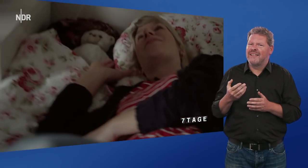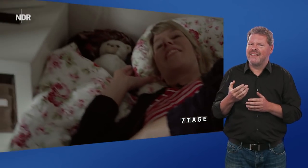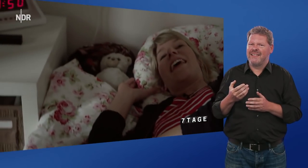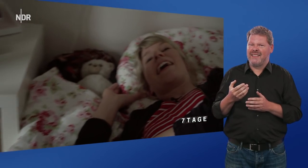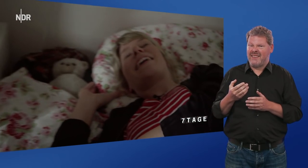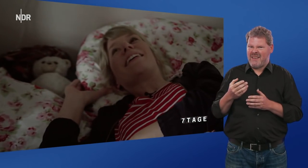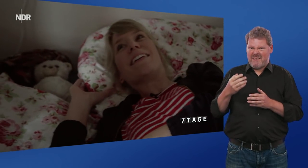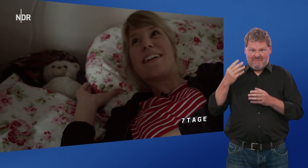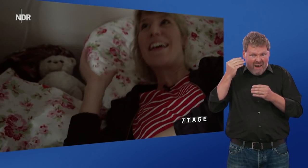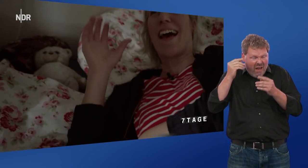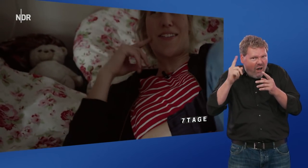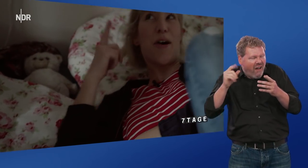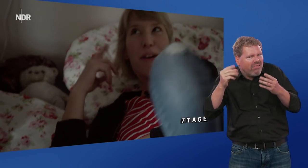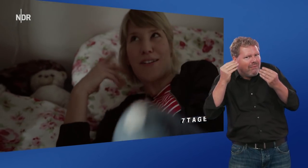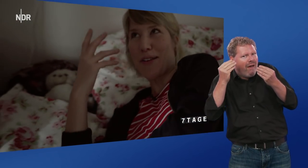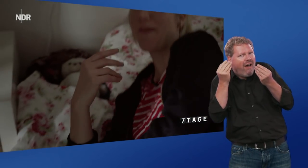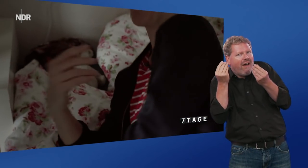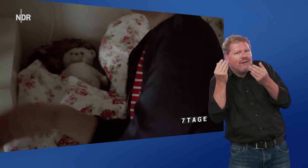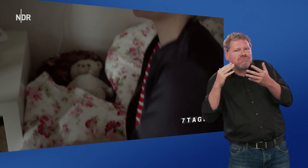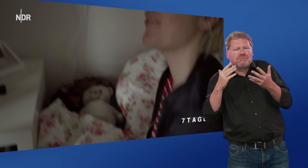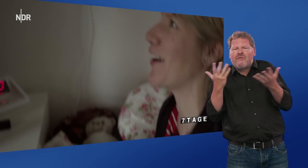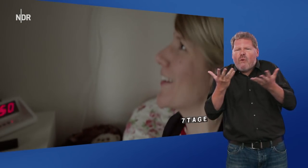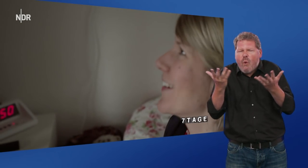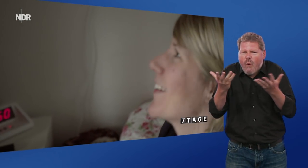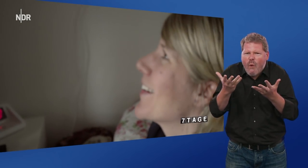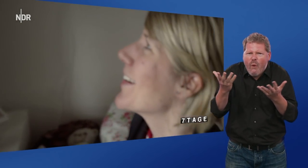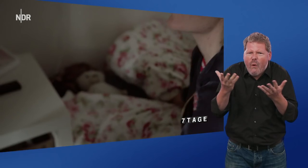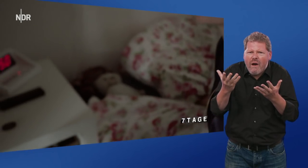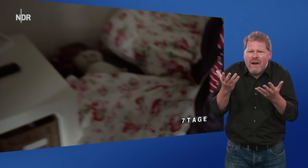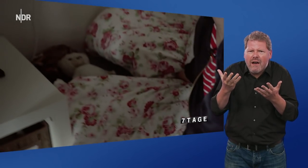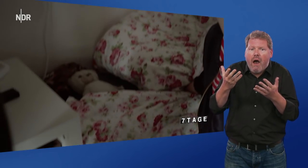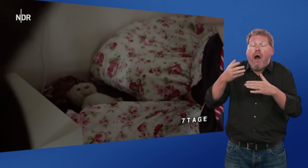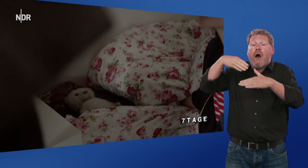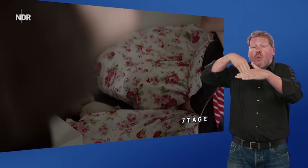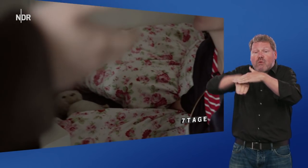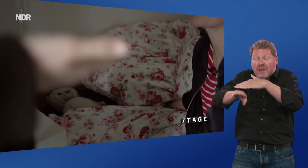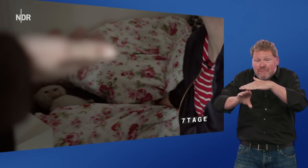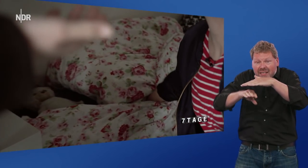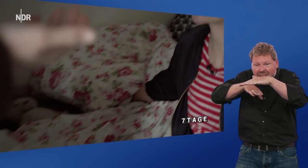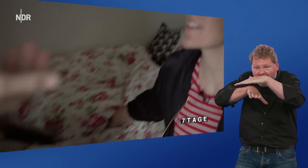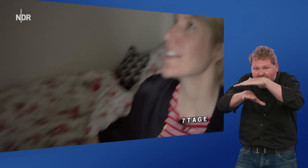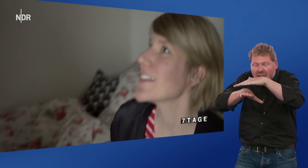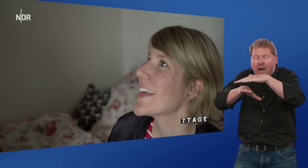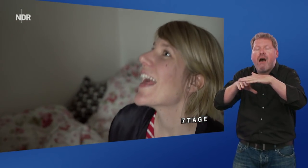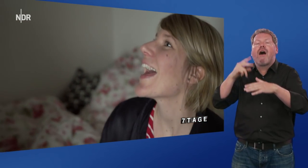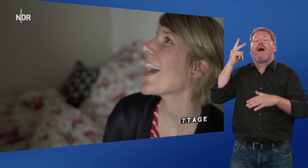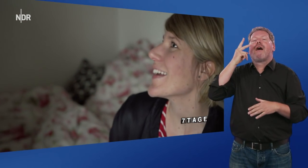Ja, das merkt man auf jeden Fall. Wo ist das? Unter der Matratze? Ah,